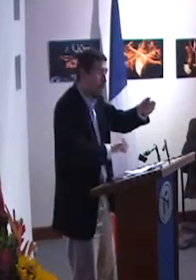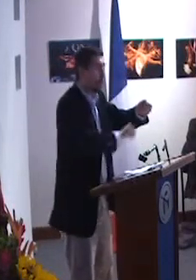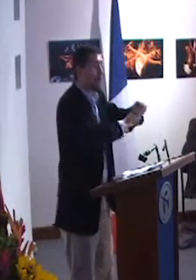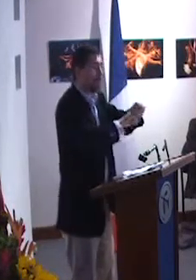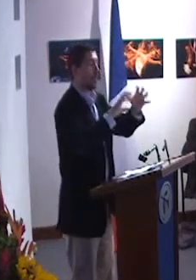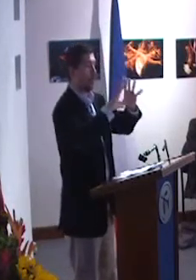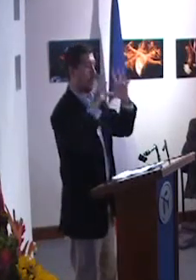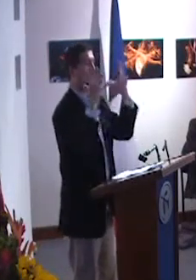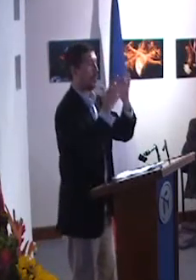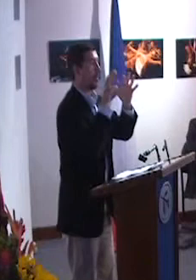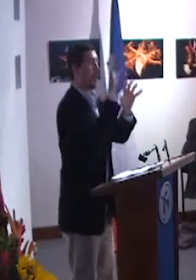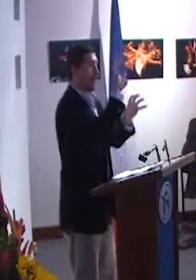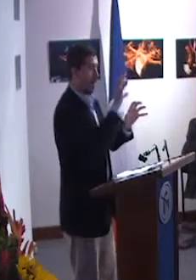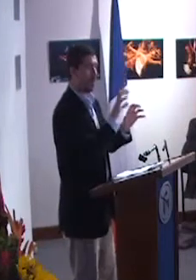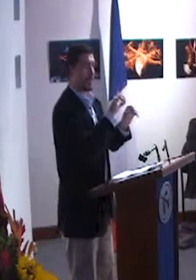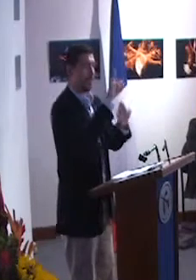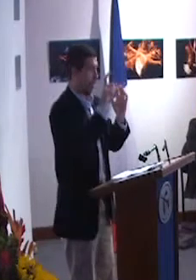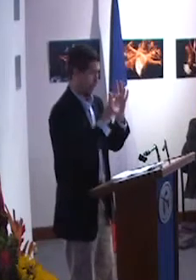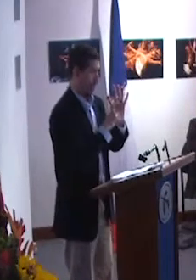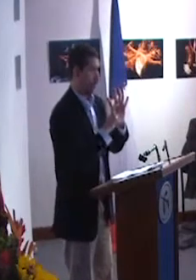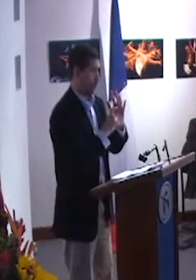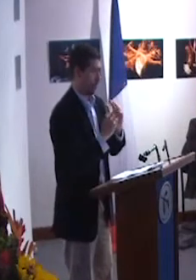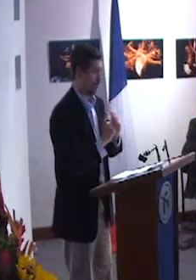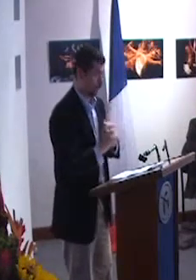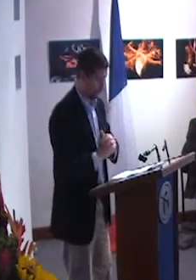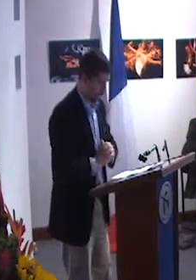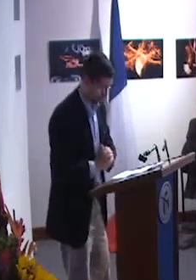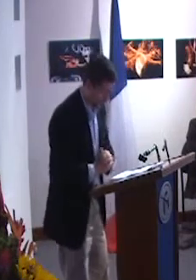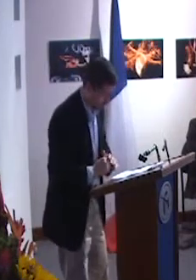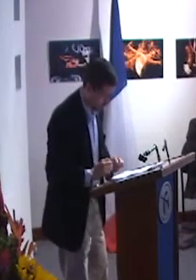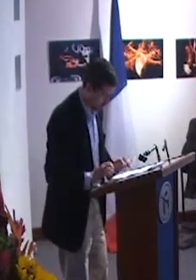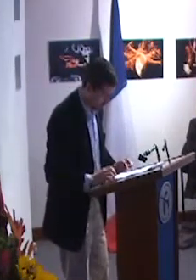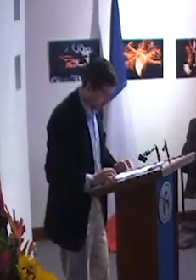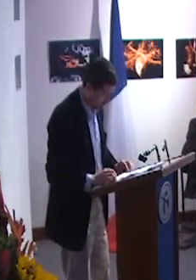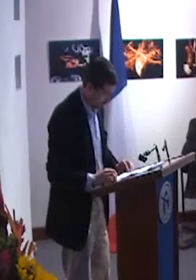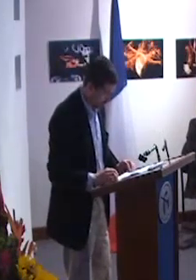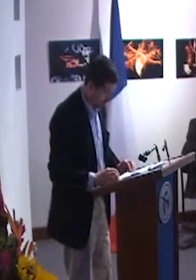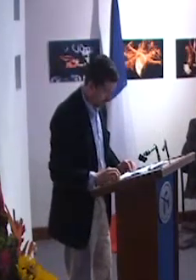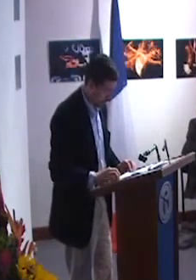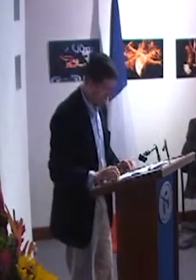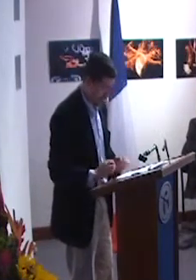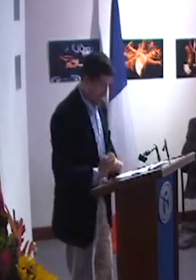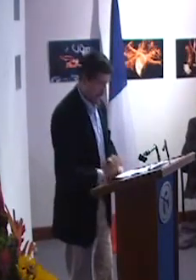Claro está, esto requiere un apoyo, un apoyo en tema financiero.